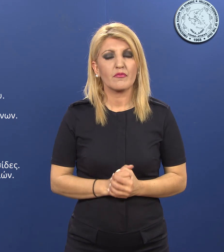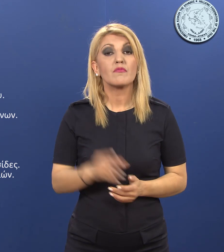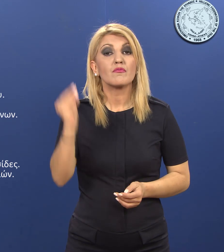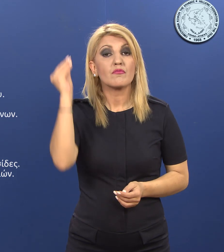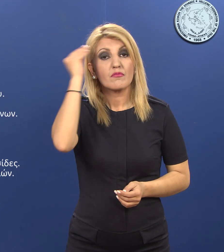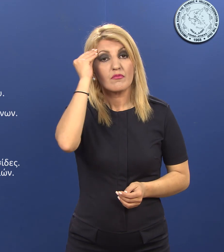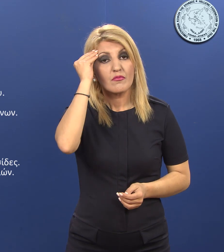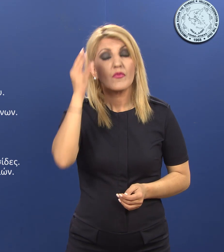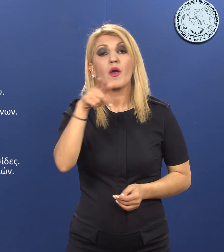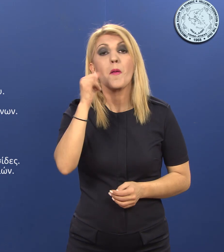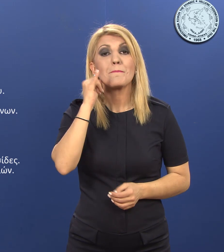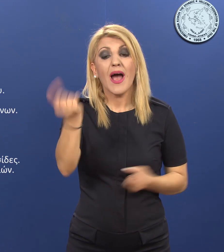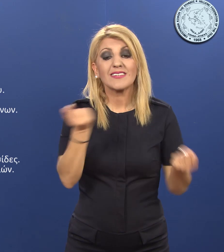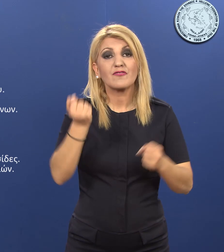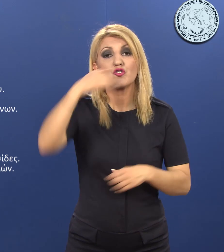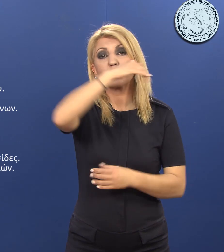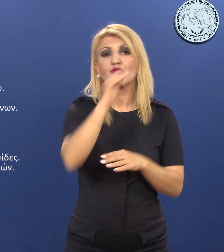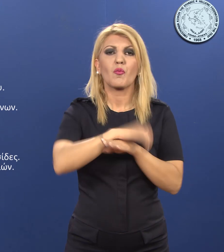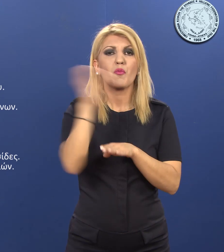Φροντίστε να έχετε μαζί σας κουτί πρώτων βοηθειών.